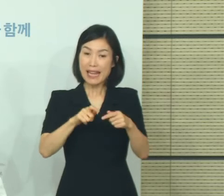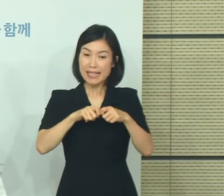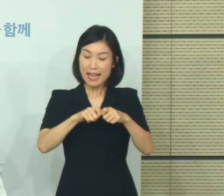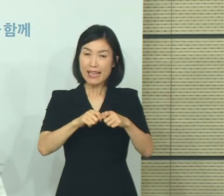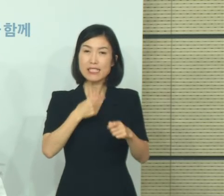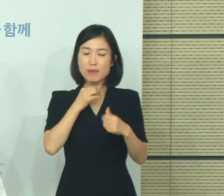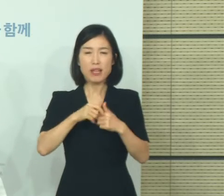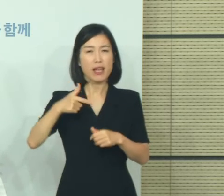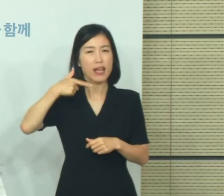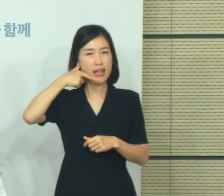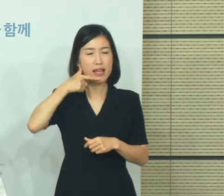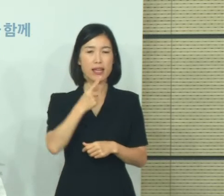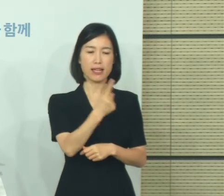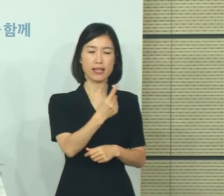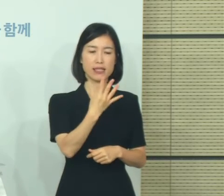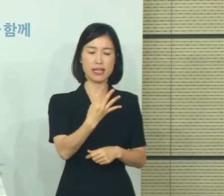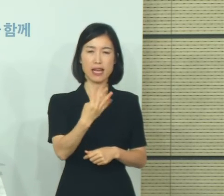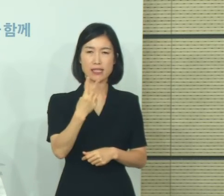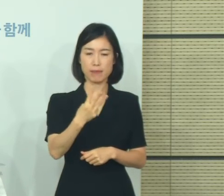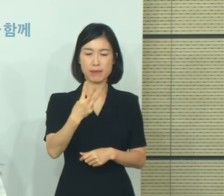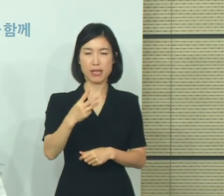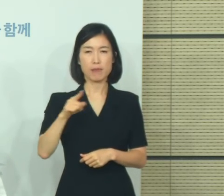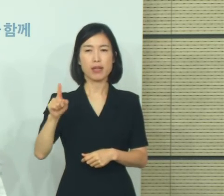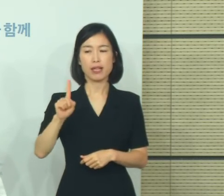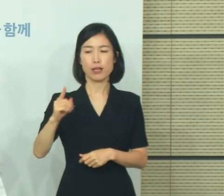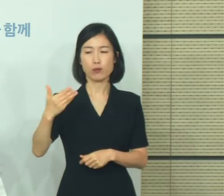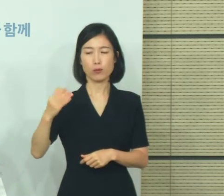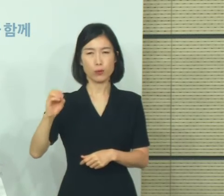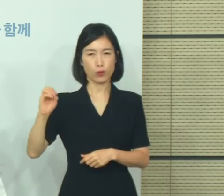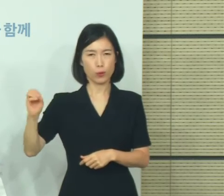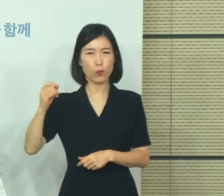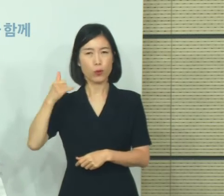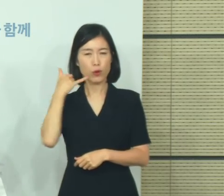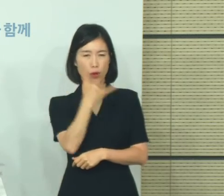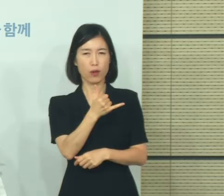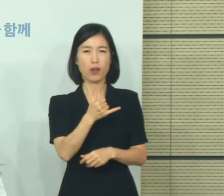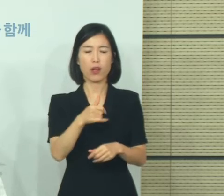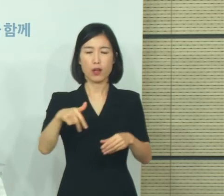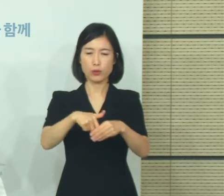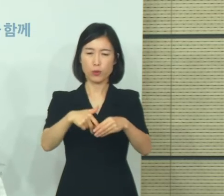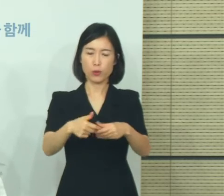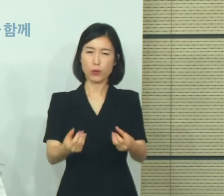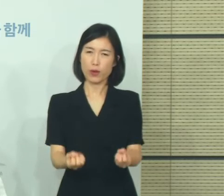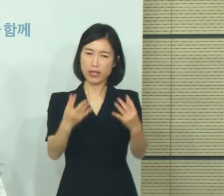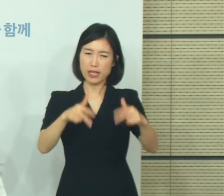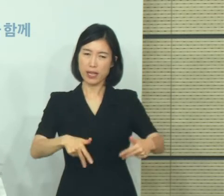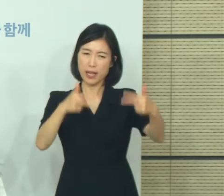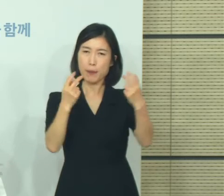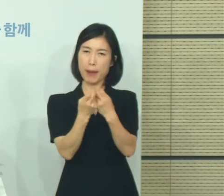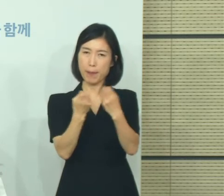지원 콜센터 1433-1900으로 문의 부탁드립니다.